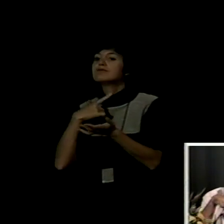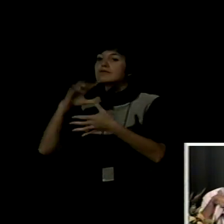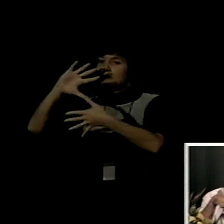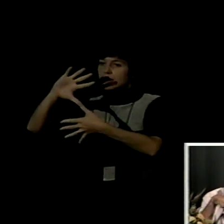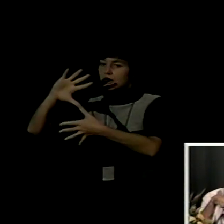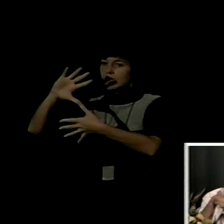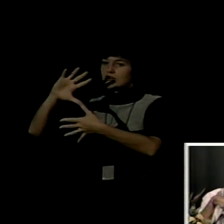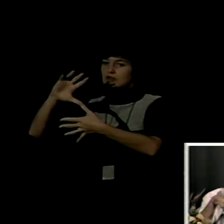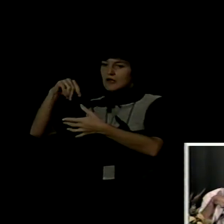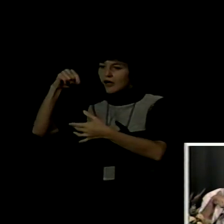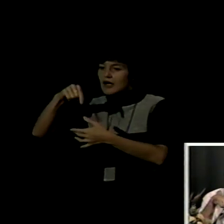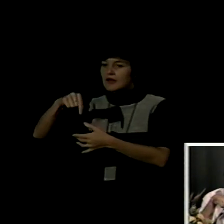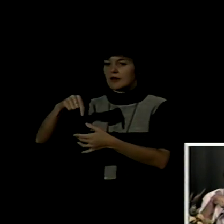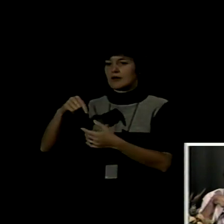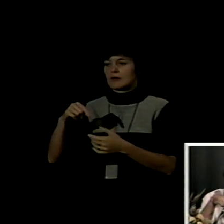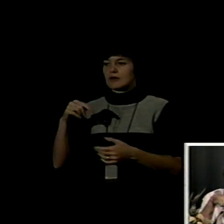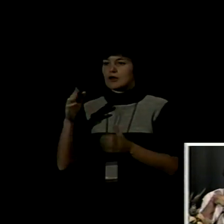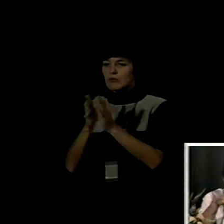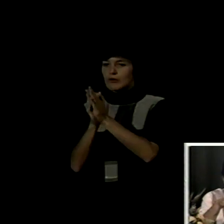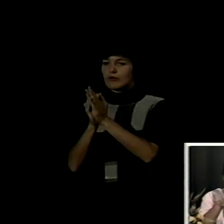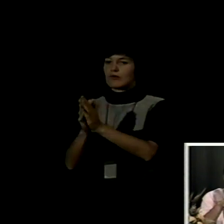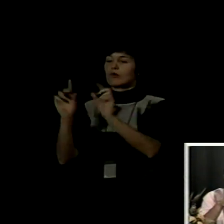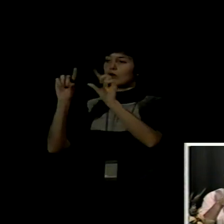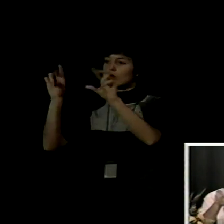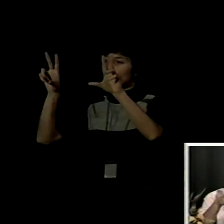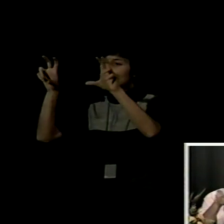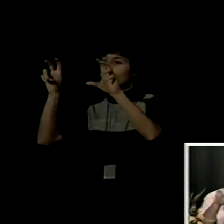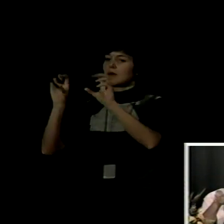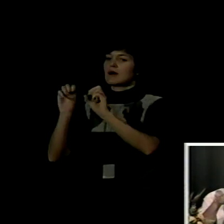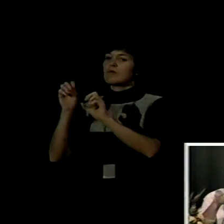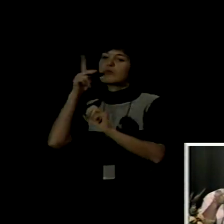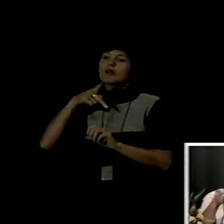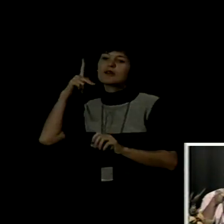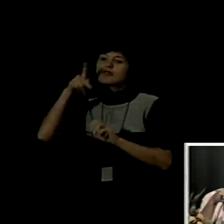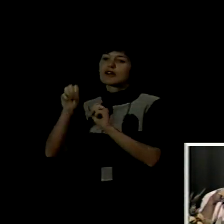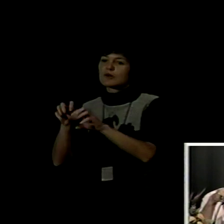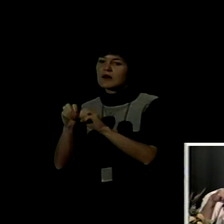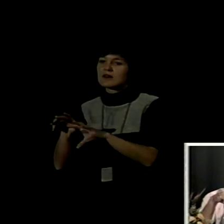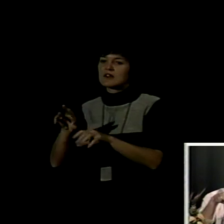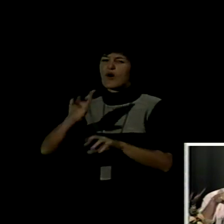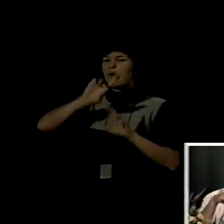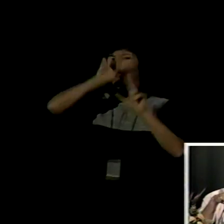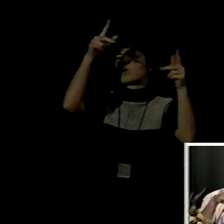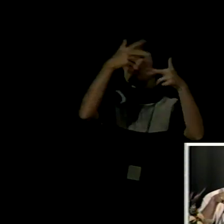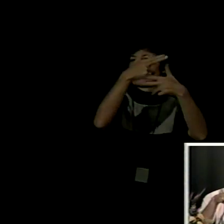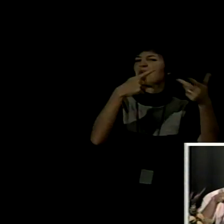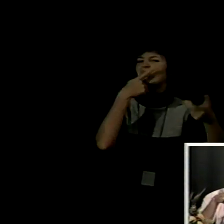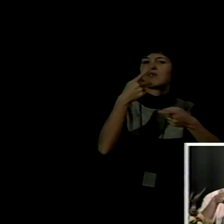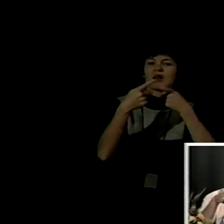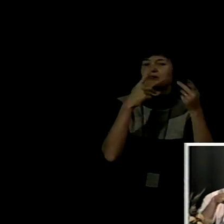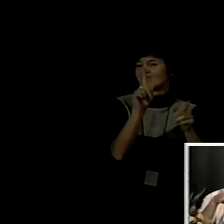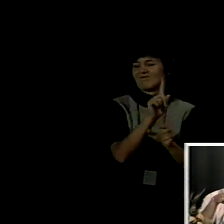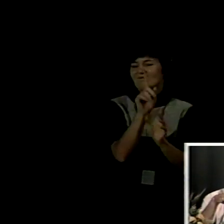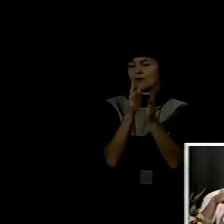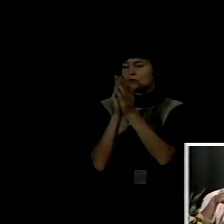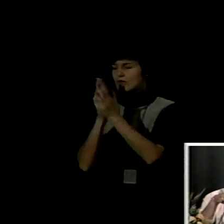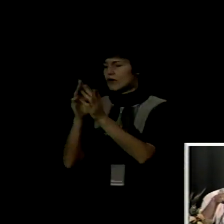Si podemos, entonces, les pido, por favor, que traten de tener diez minutos, y si necesitan más, porque